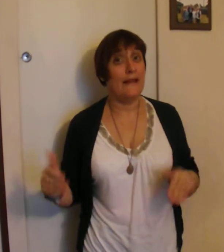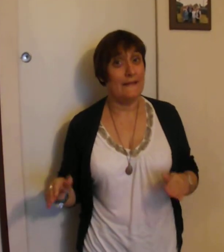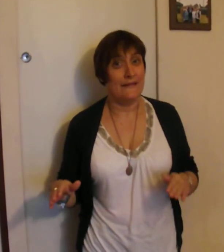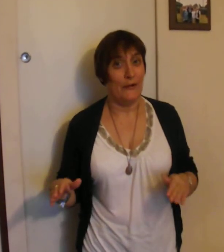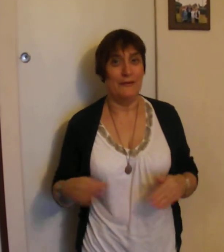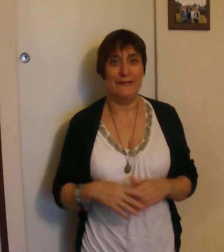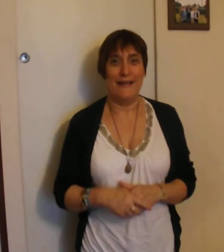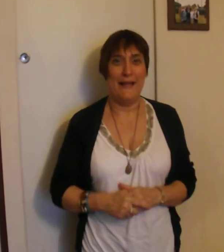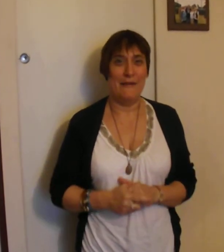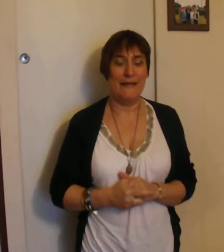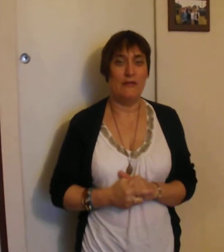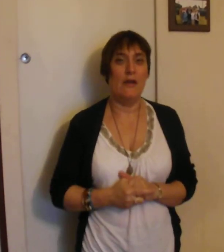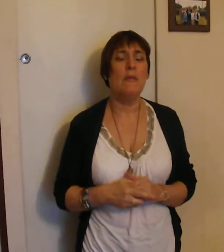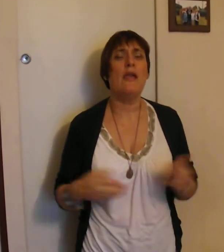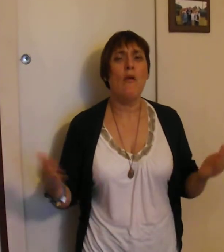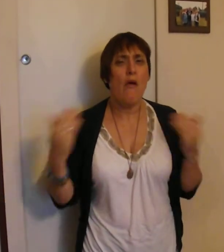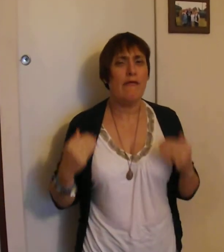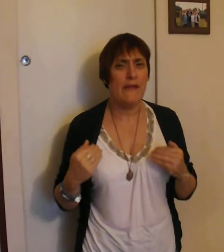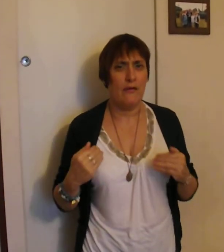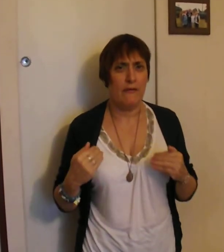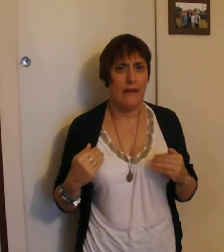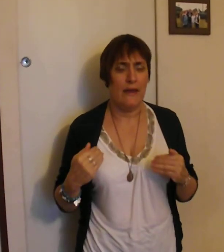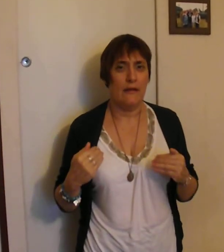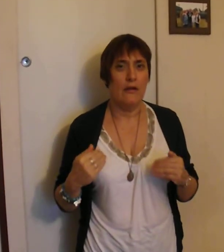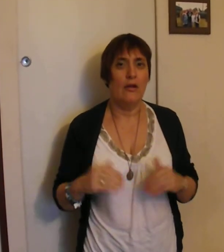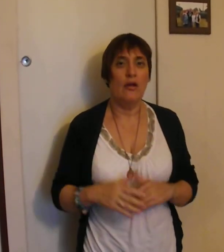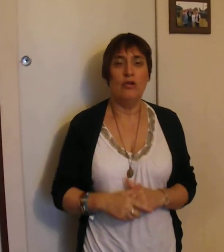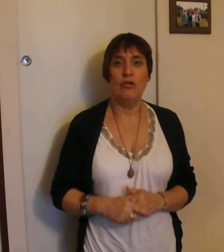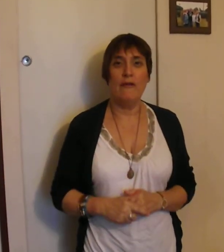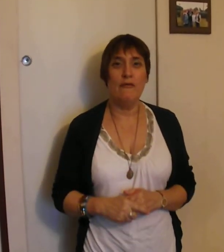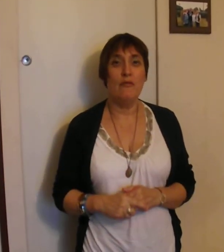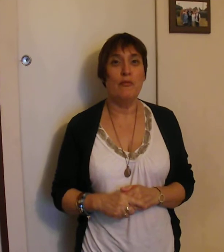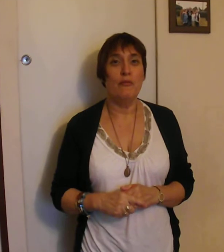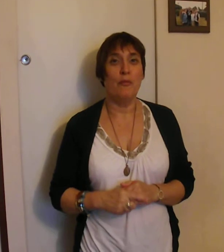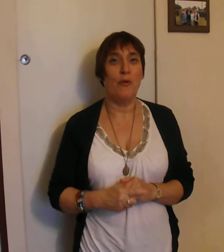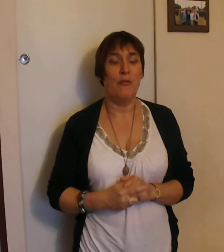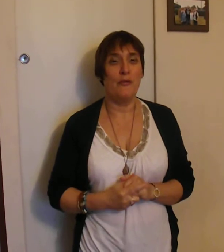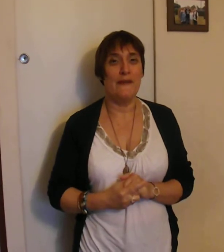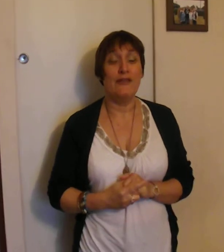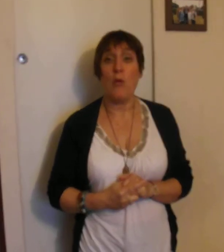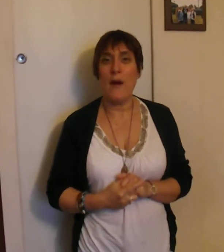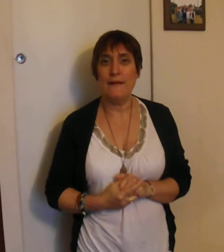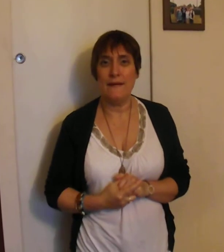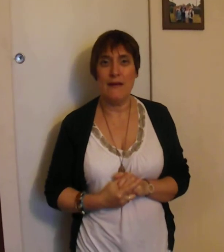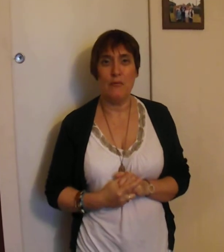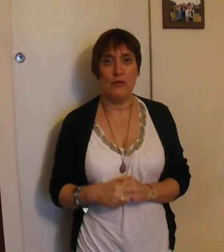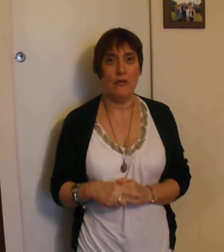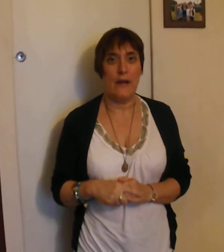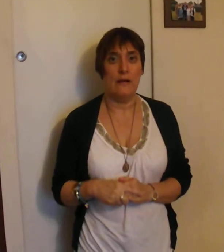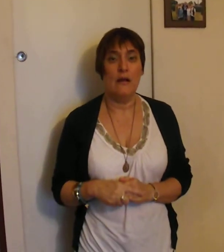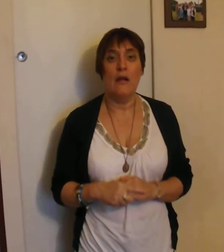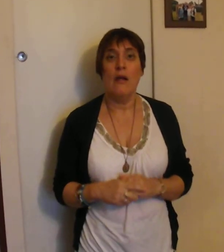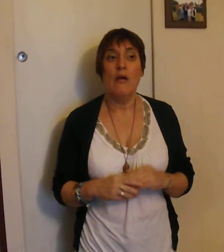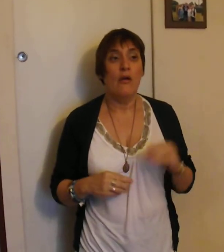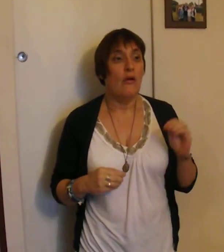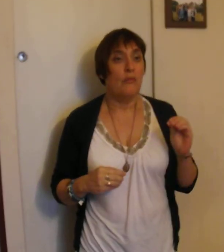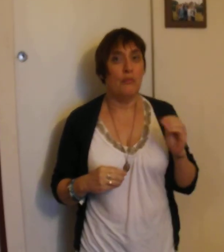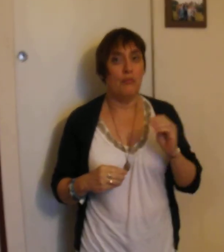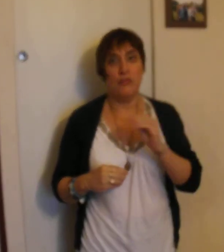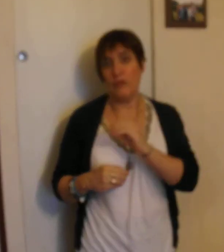'instant à mes ateliers, mais qui ont envie de venir, je vais vous proposer trois signes pour Noël, pour